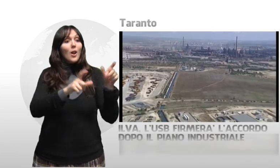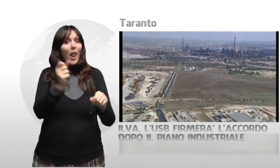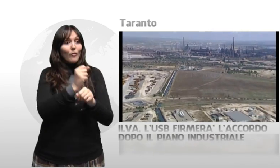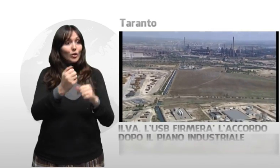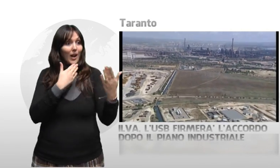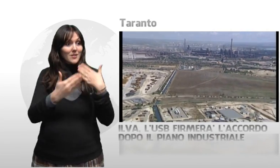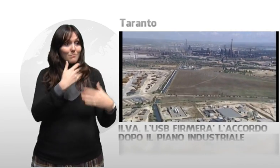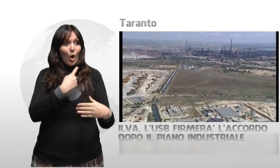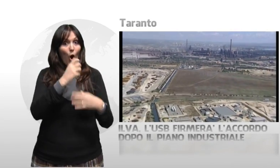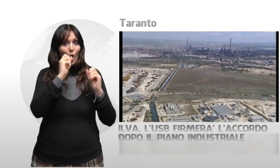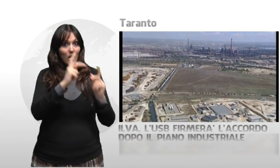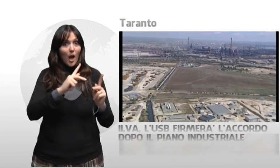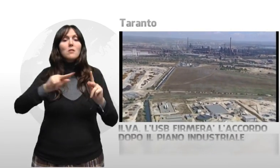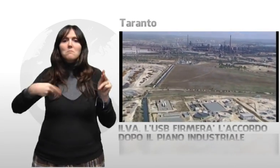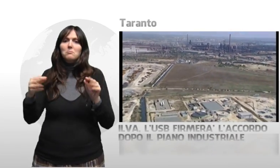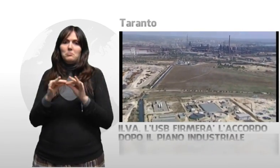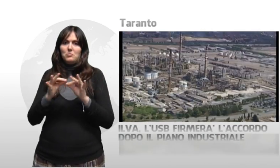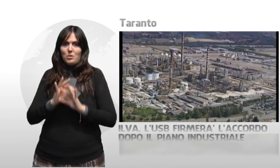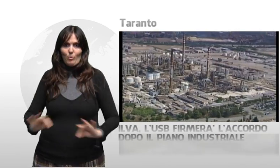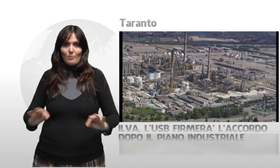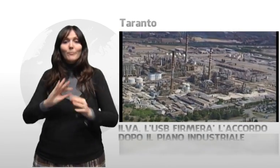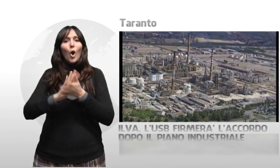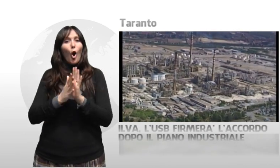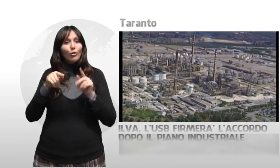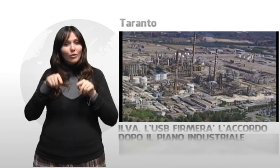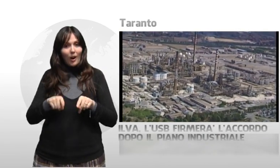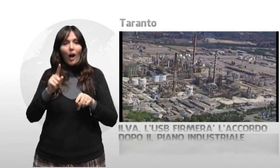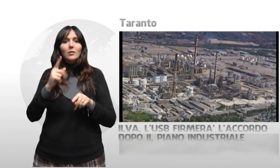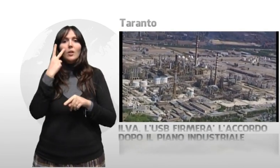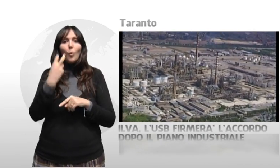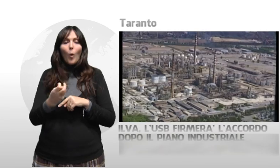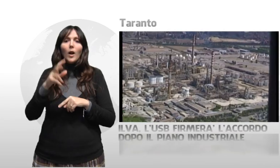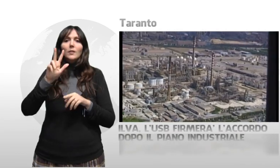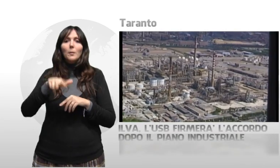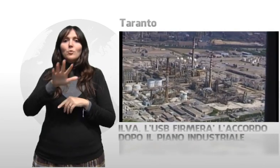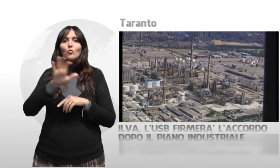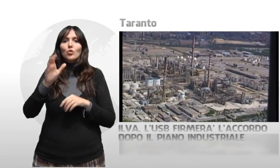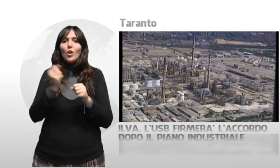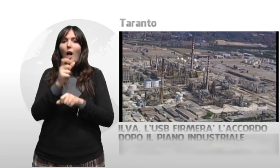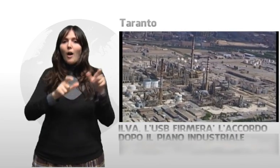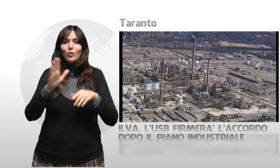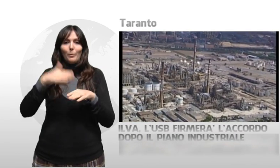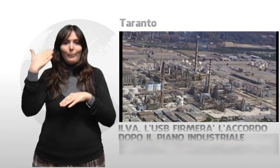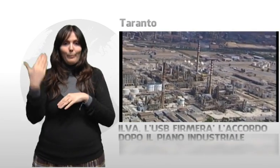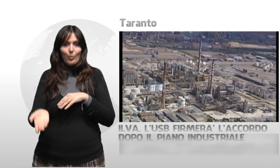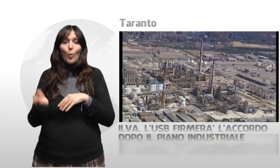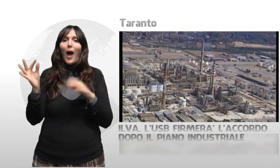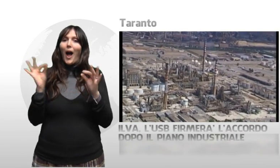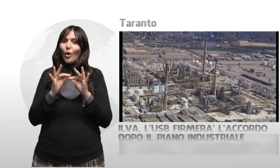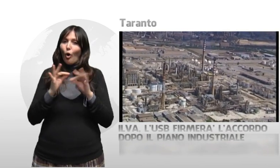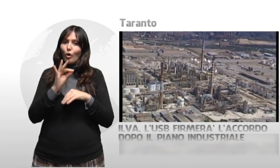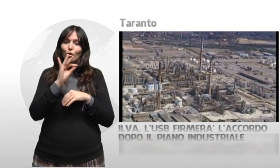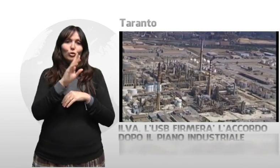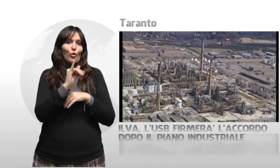l'ok dei lavoratori nelle assemblee. I contratti in oggetto riguarderanno oltre 3.500 lavoratori. L